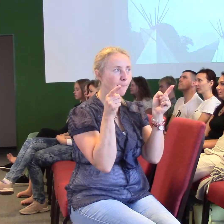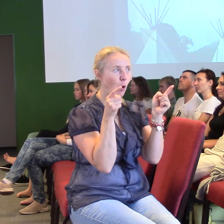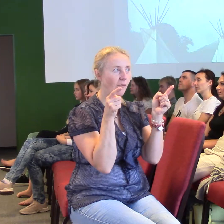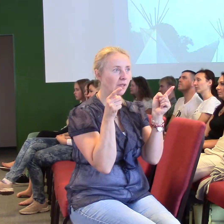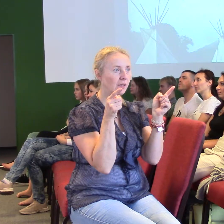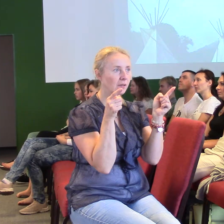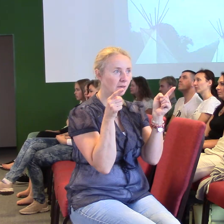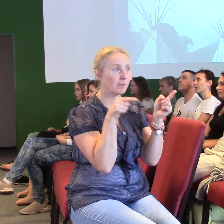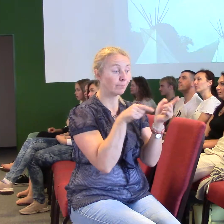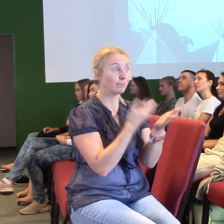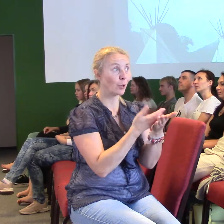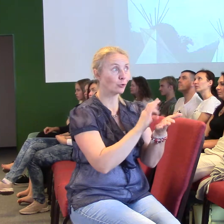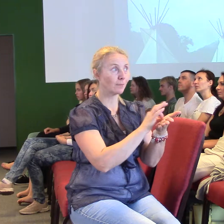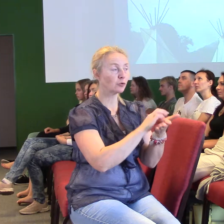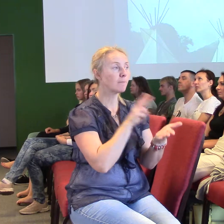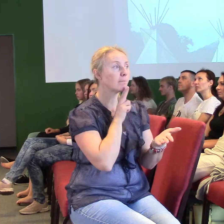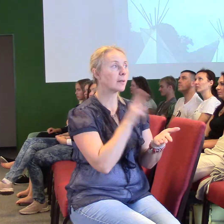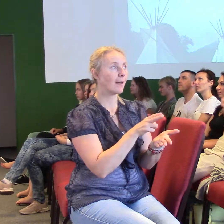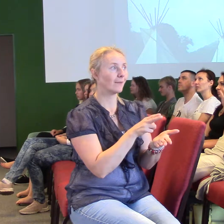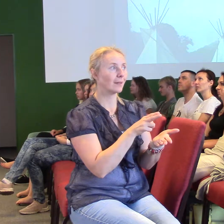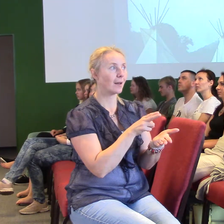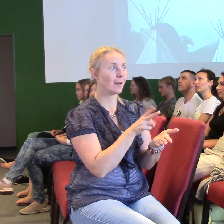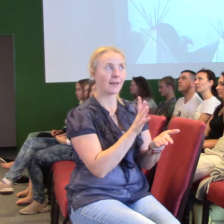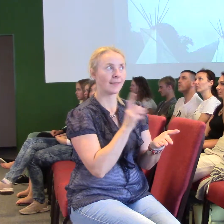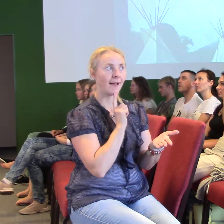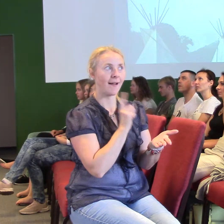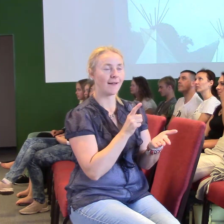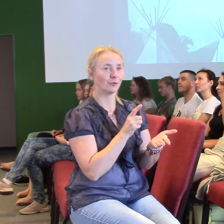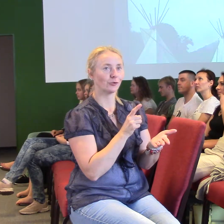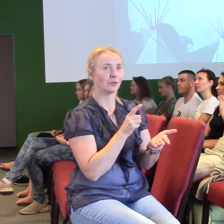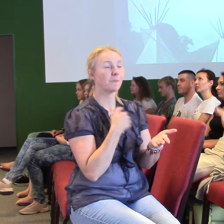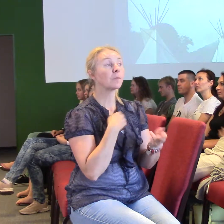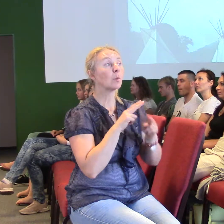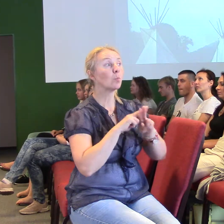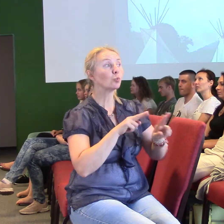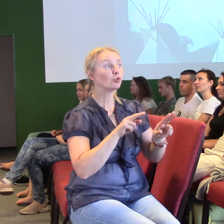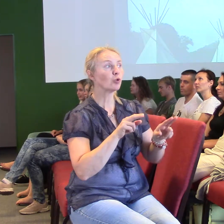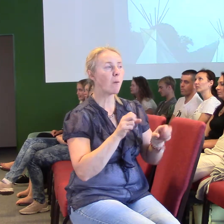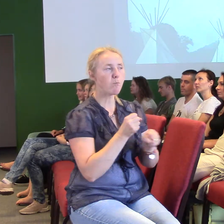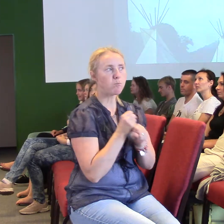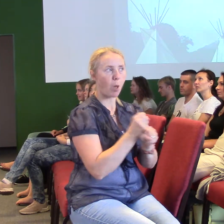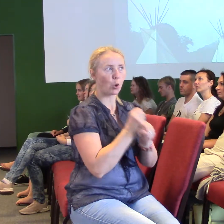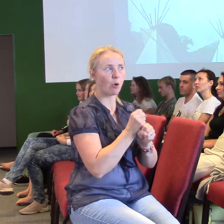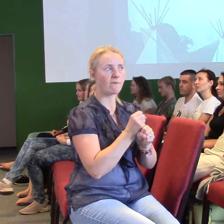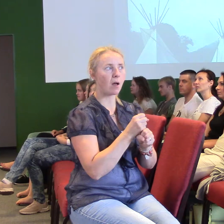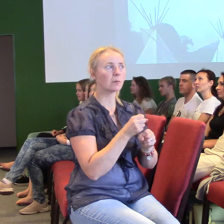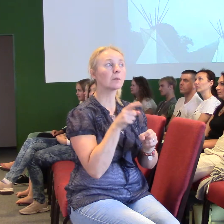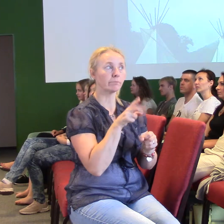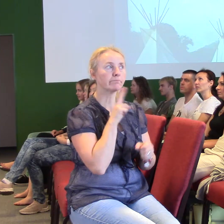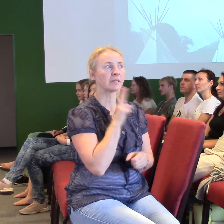je napsaná pravda a já proti němu můžu bojovat právě tou pravdou. Tak, jak nám to ukázal Ježíš. Určitě